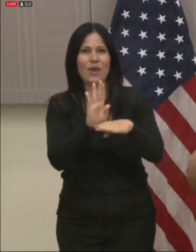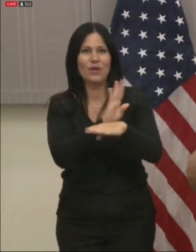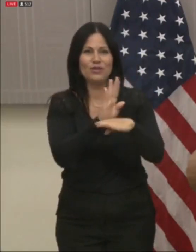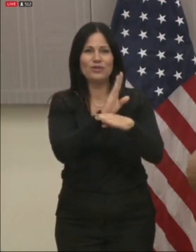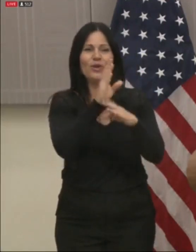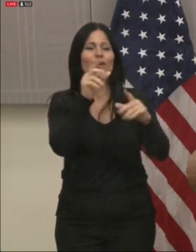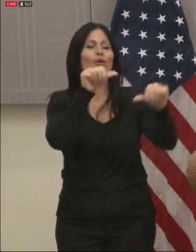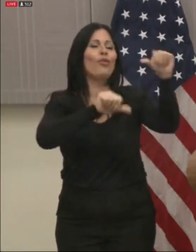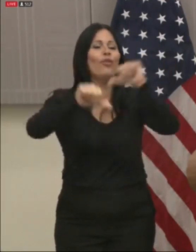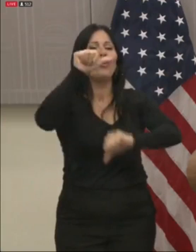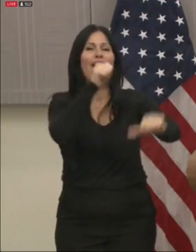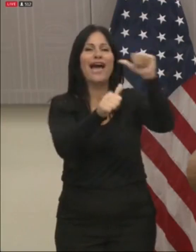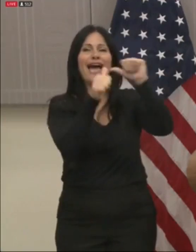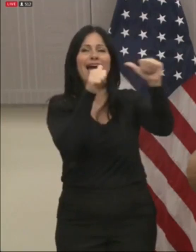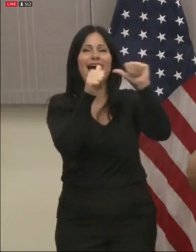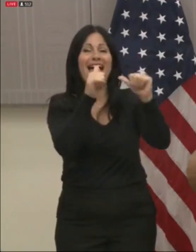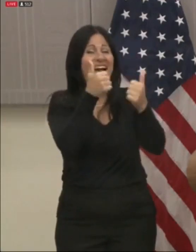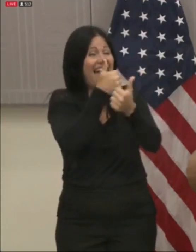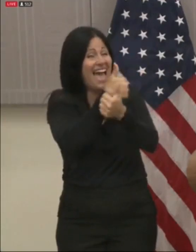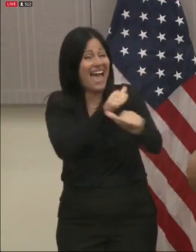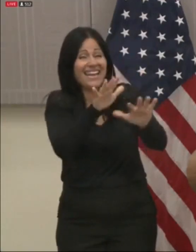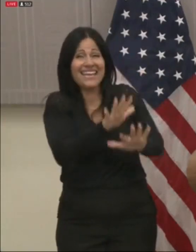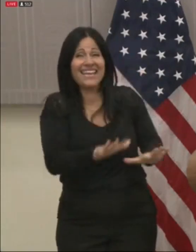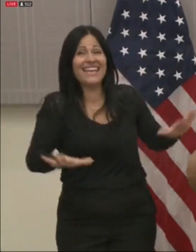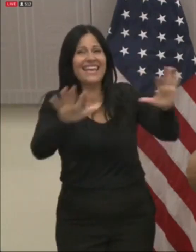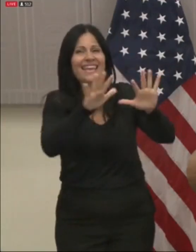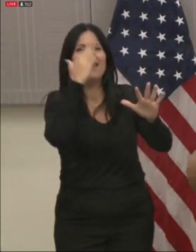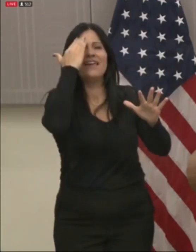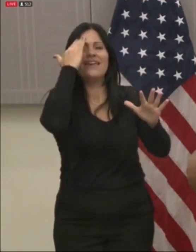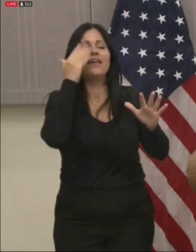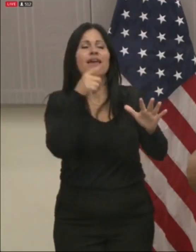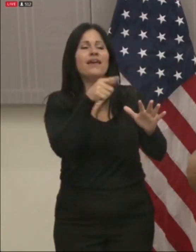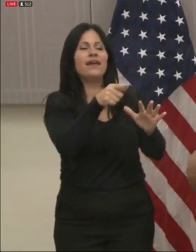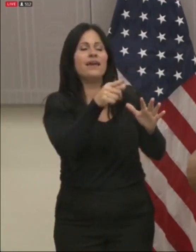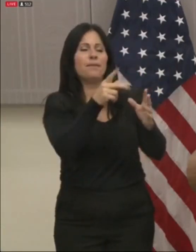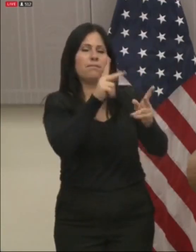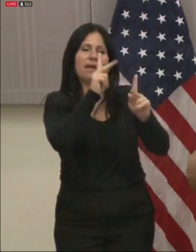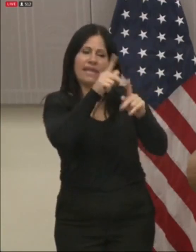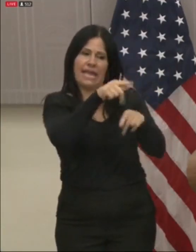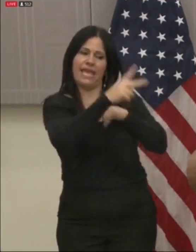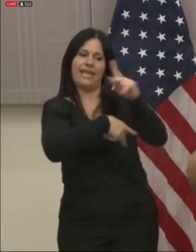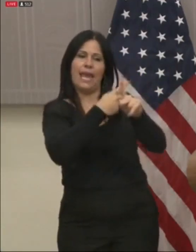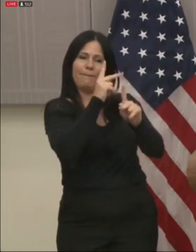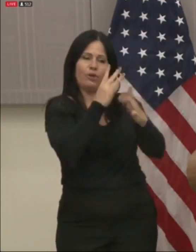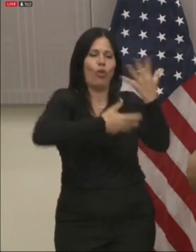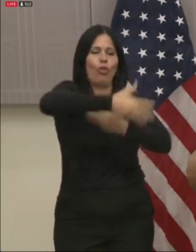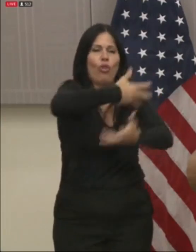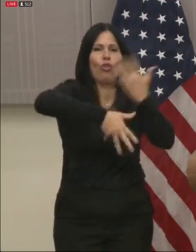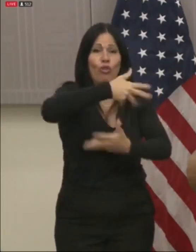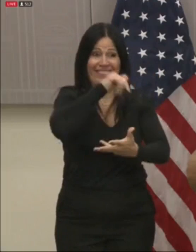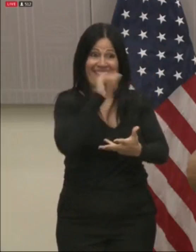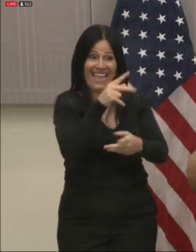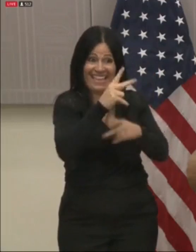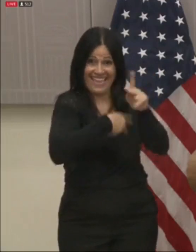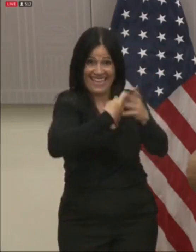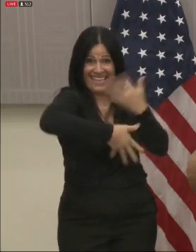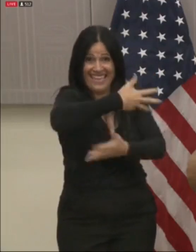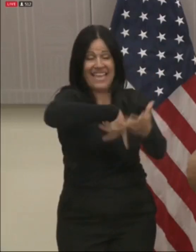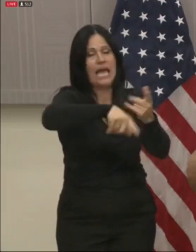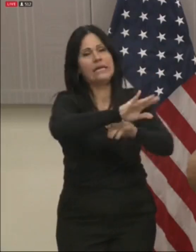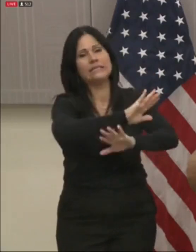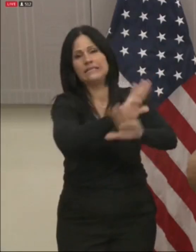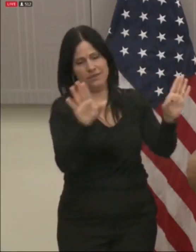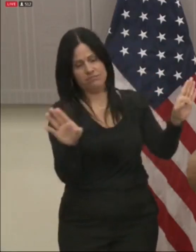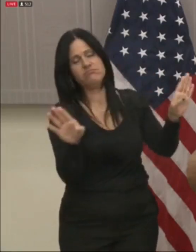cualquier lugar similar que propicie la reunión de un grupo de ciudadanos en el mismo espacio para los fines que señalamos.